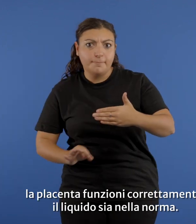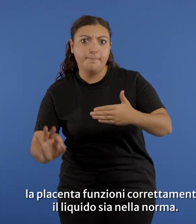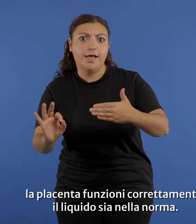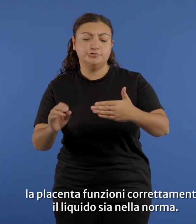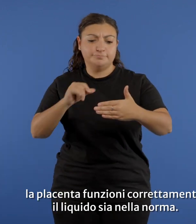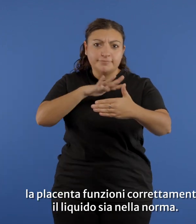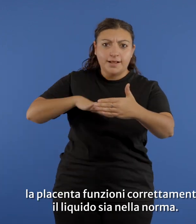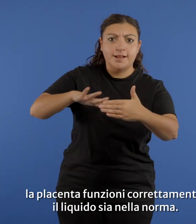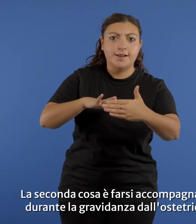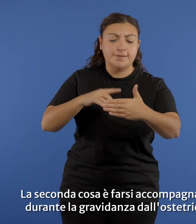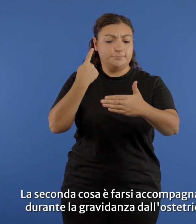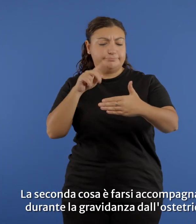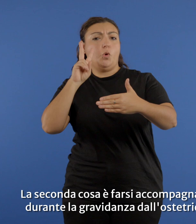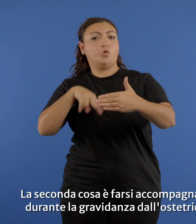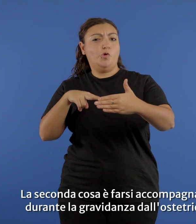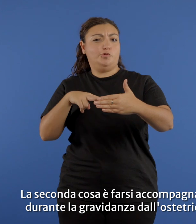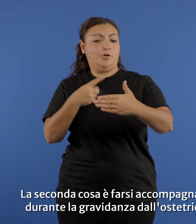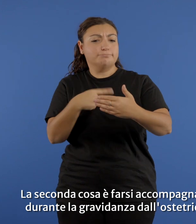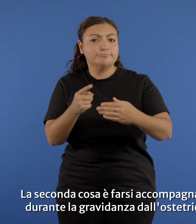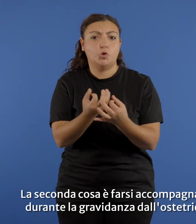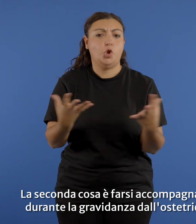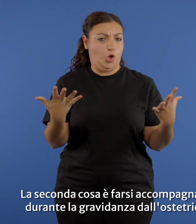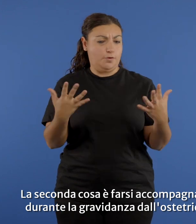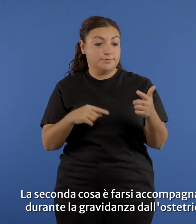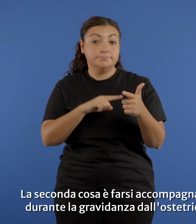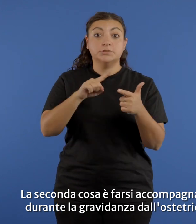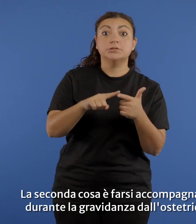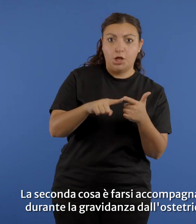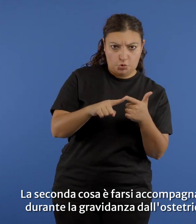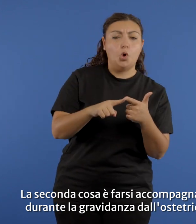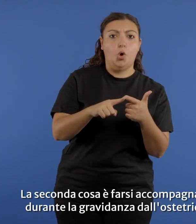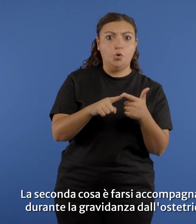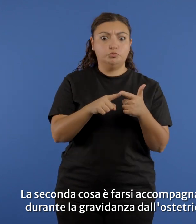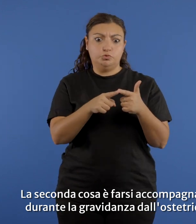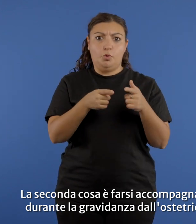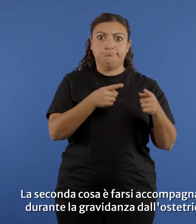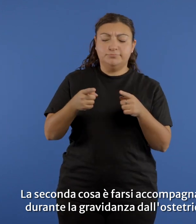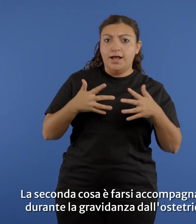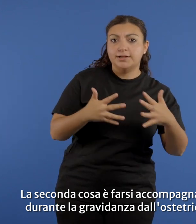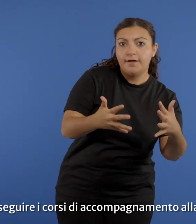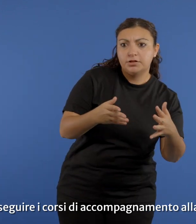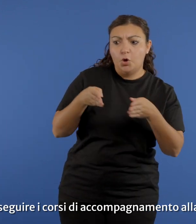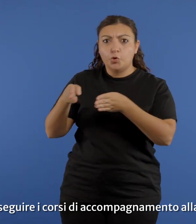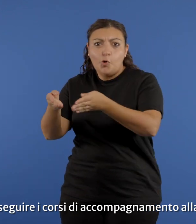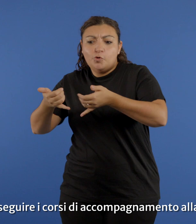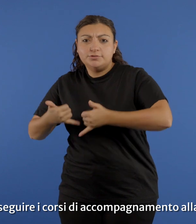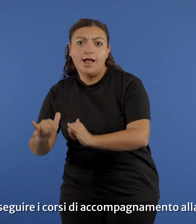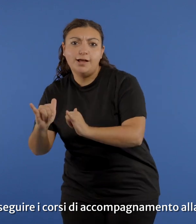e liquido sia nella norma. La seconda cosa è farsi accompagnare durante la gravidanza dall'ostetrica e seguire i corsi di